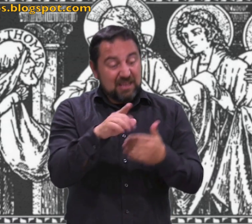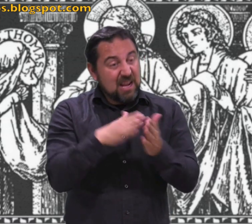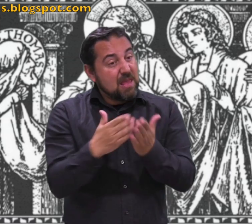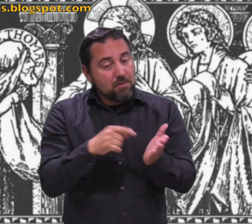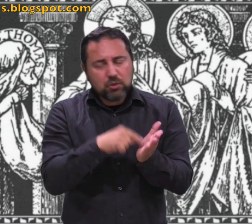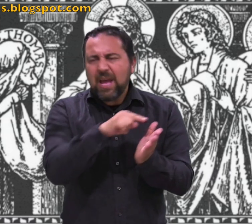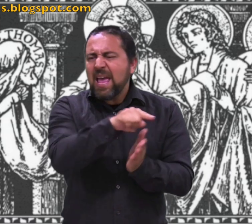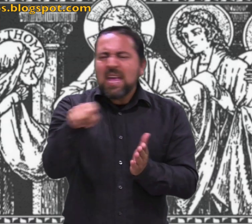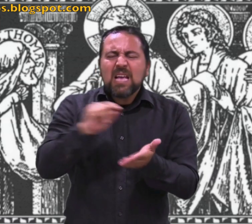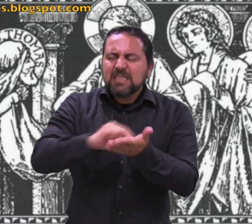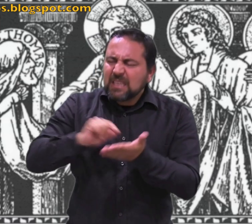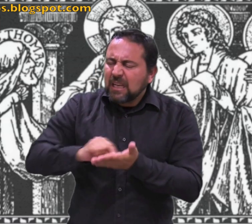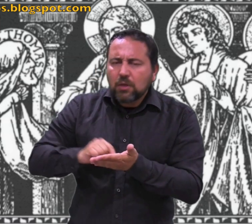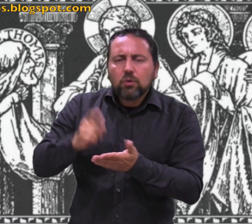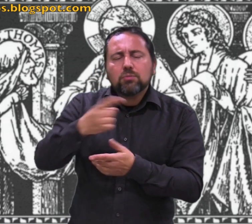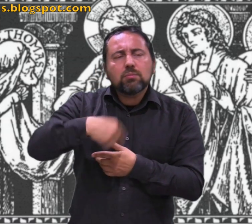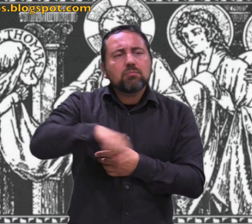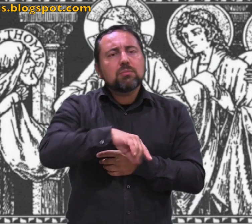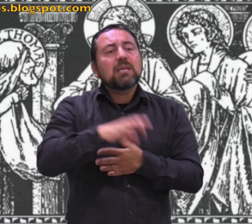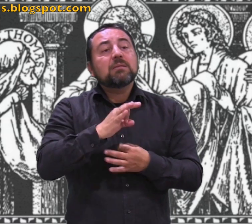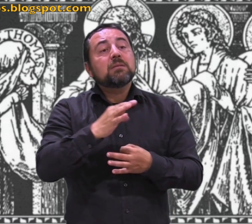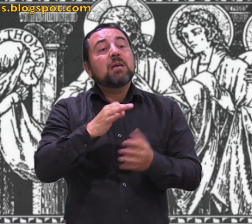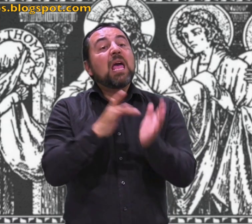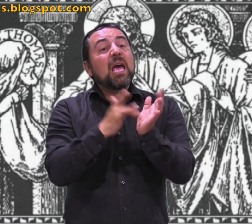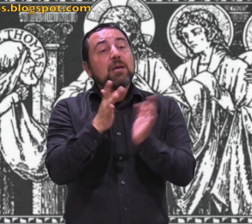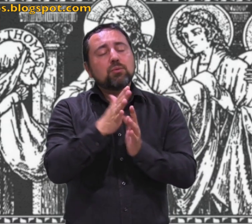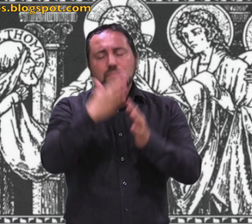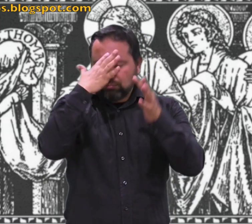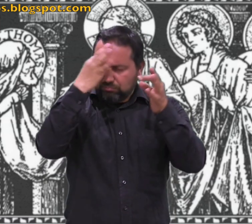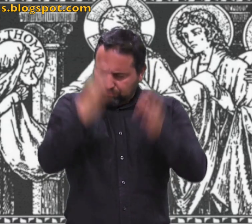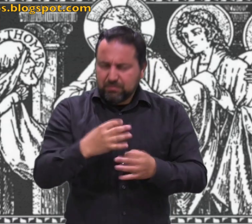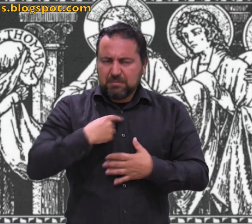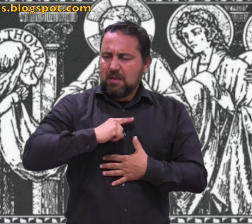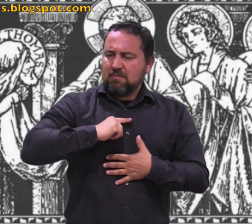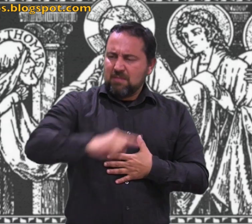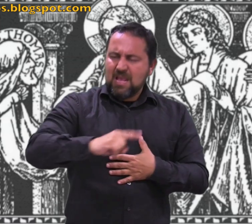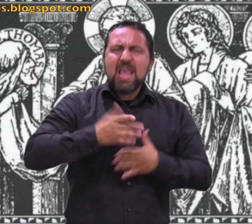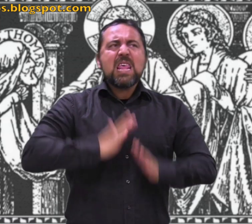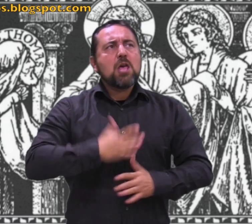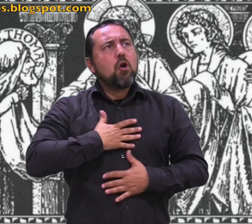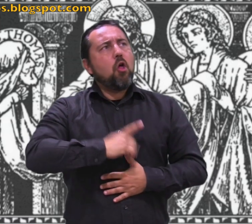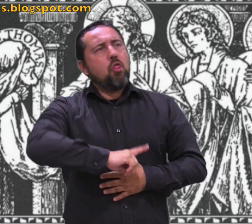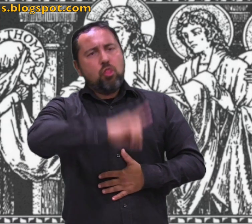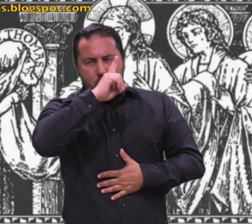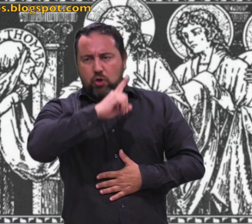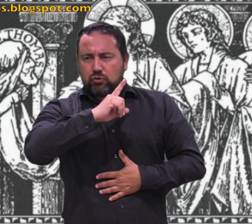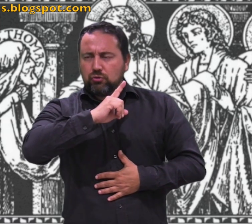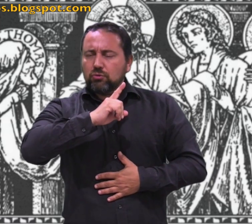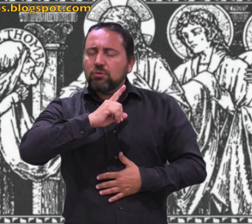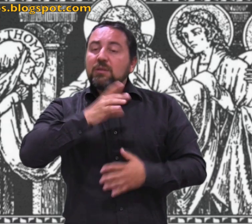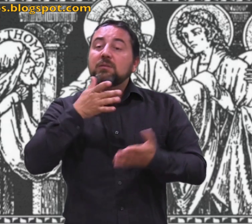Estos han sido escritos para que creáis que Jesús es el Mesías, el Hijo de Dios y